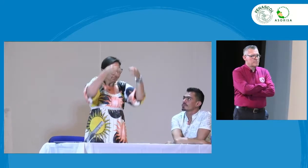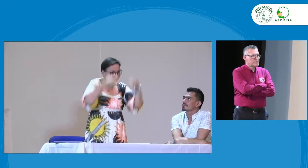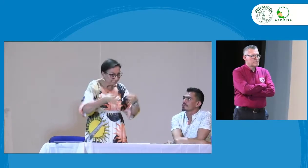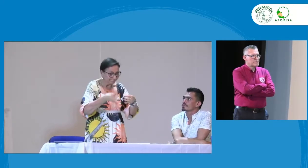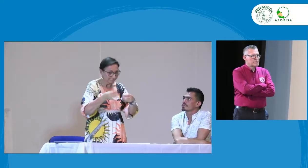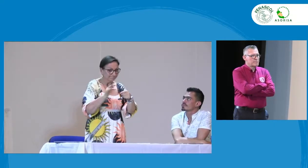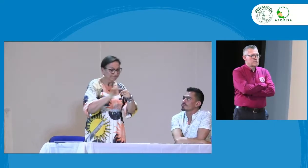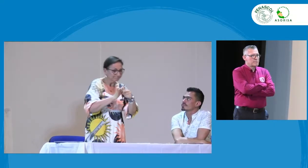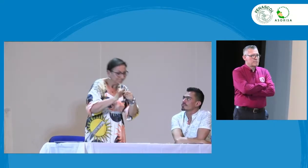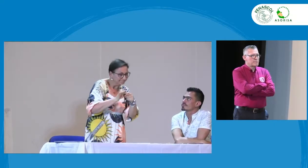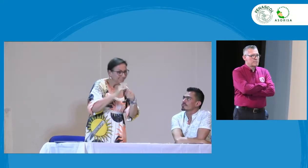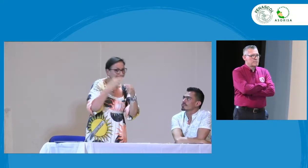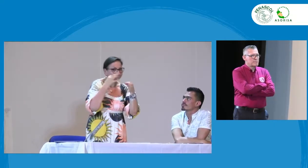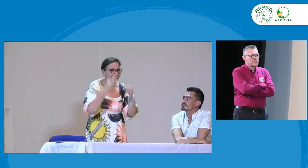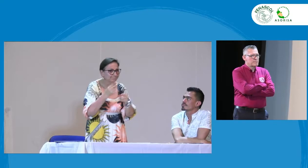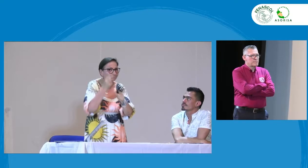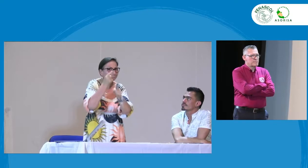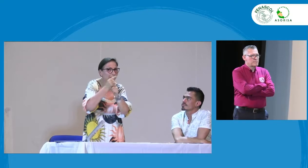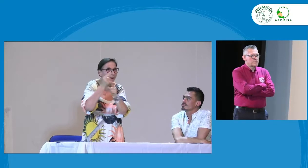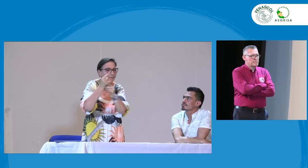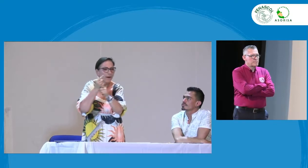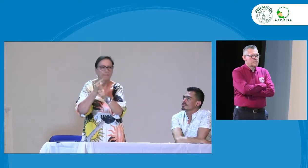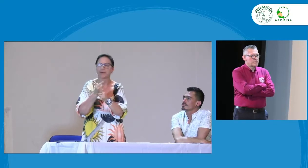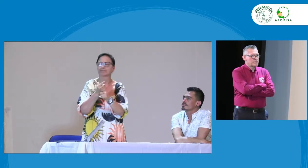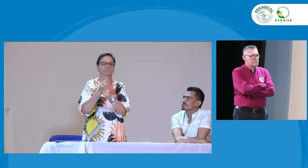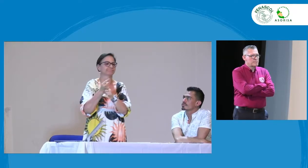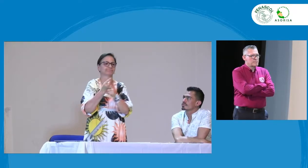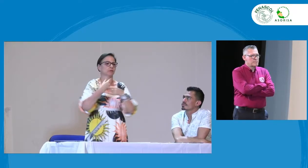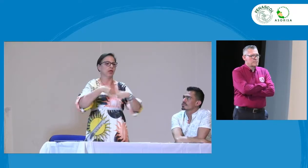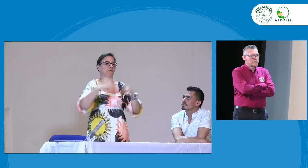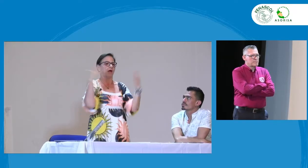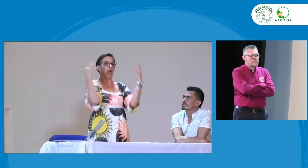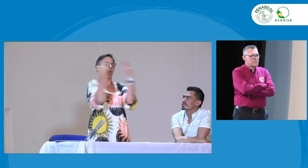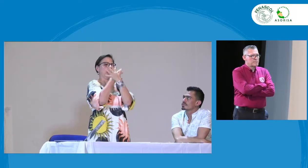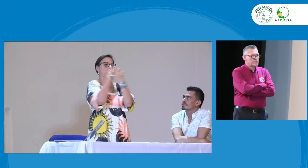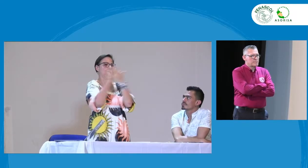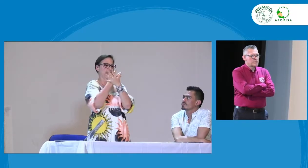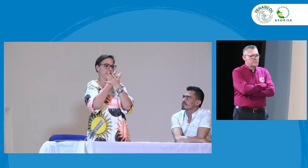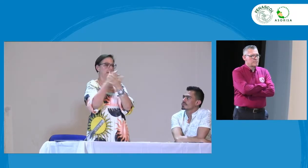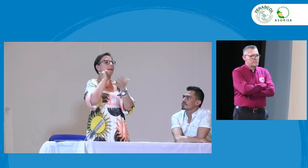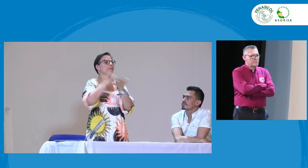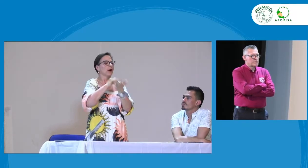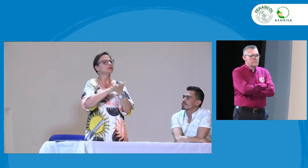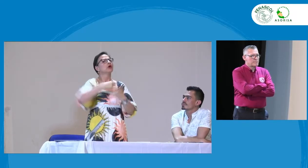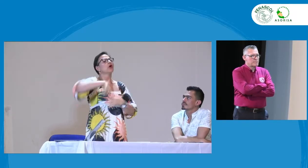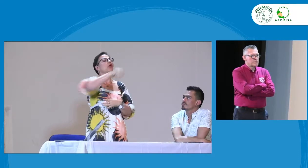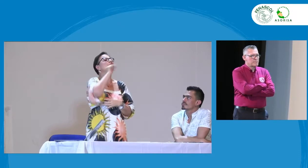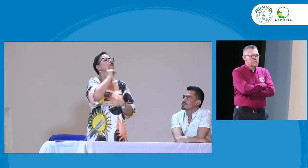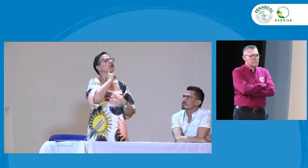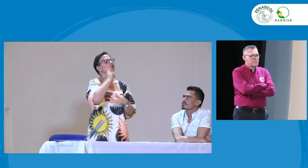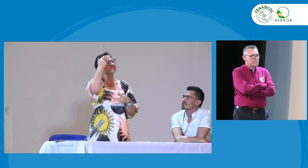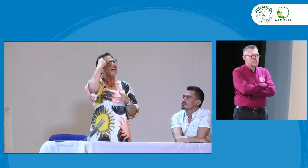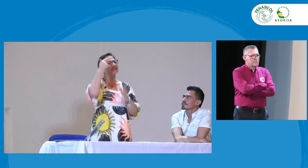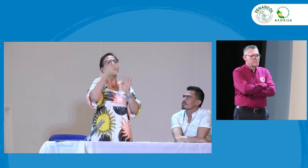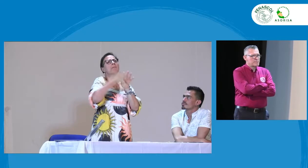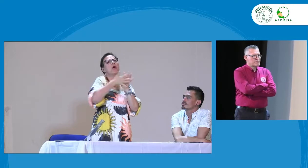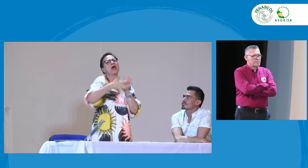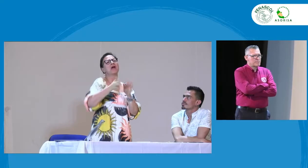decreto hasta ahora que han sido cinco años cómo ha sido su implementación y todavía hay mucha confusión